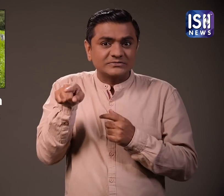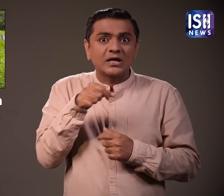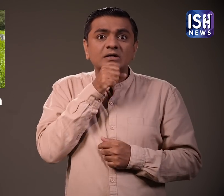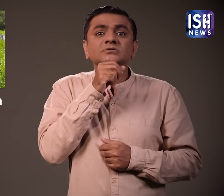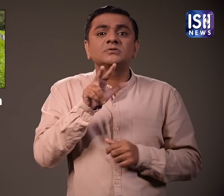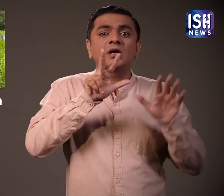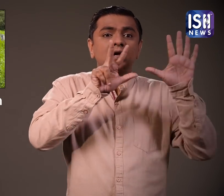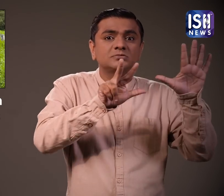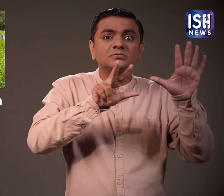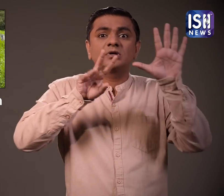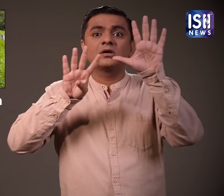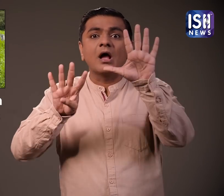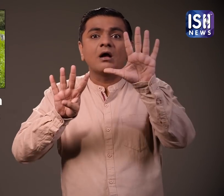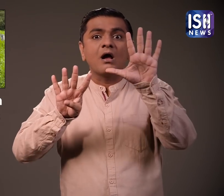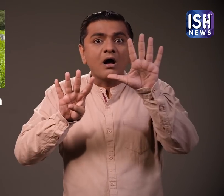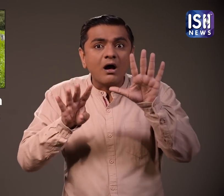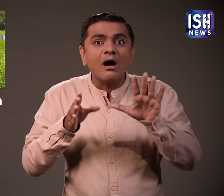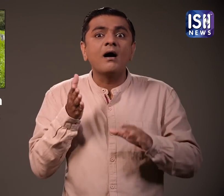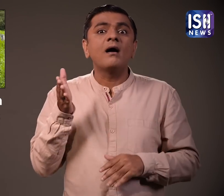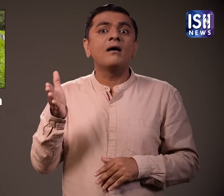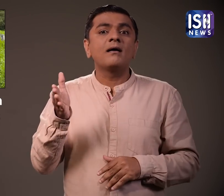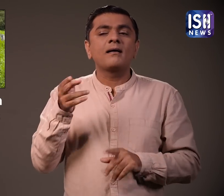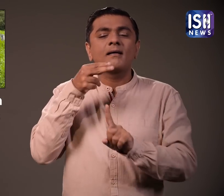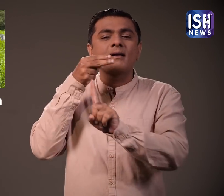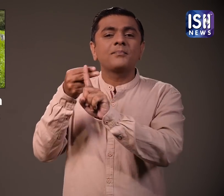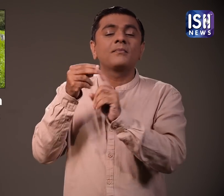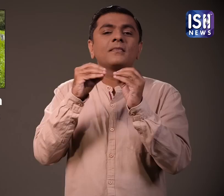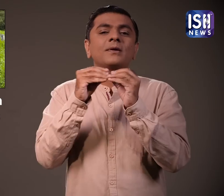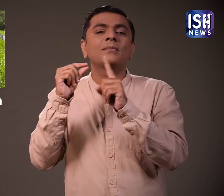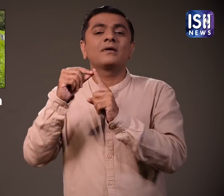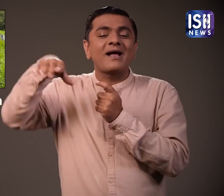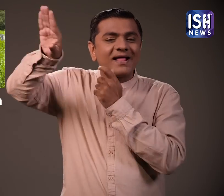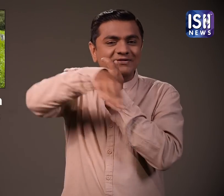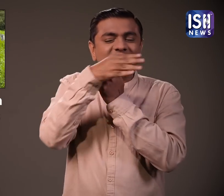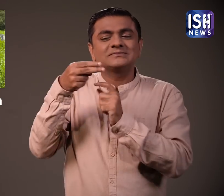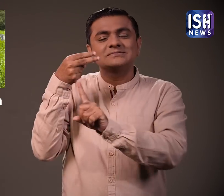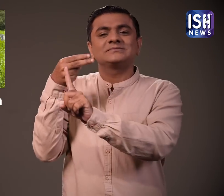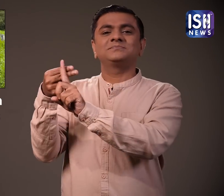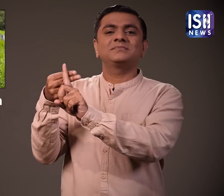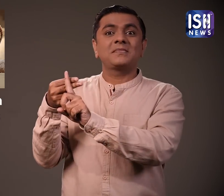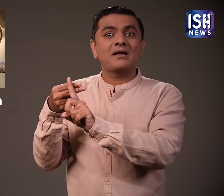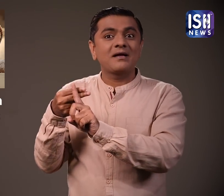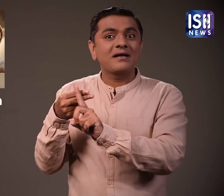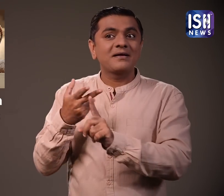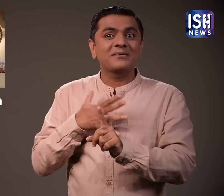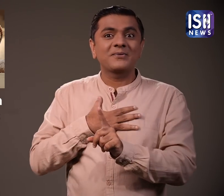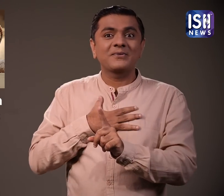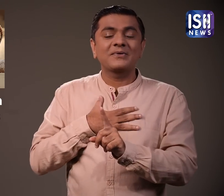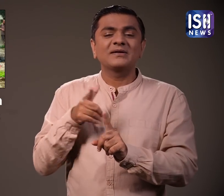विजुली प्रसात नाम के एश्याई हाती का 21 अगस्त को सुबह लगभग साड़े तीन बजे 89 वर्ष